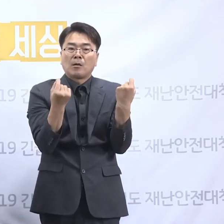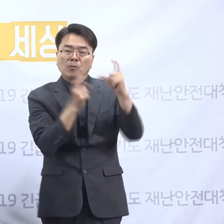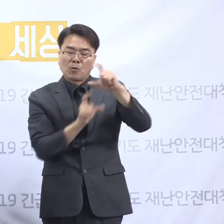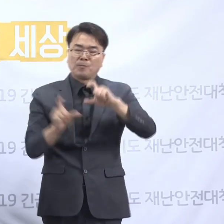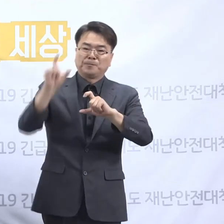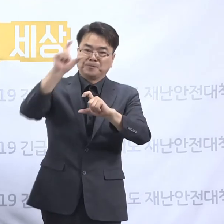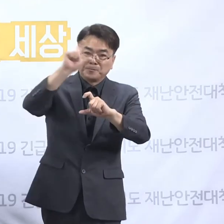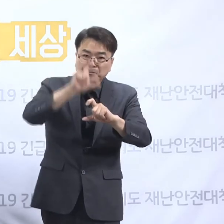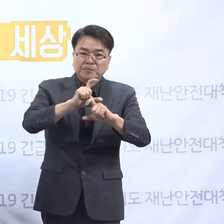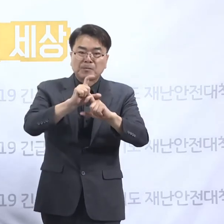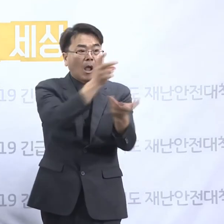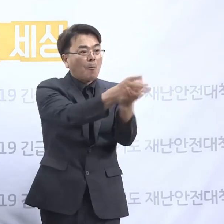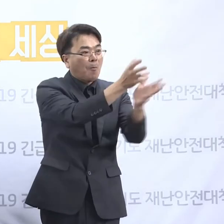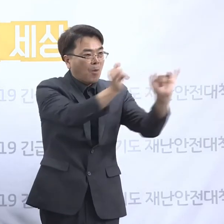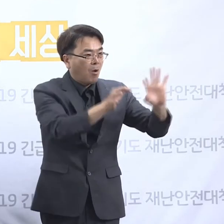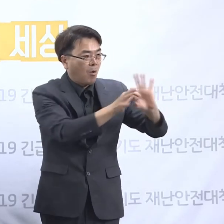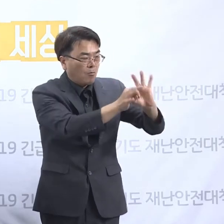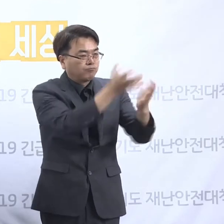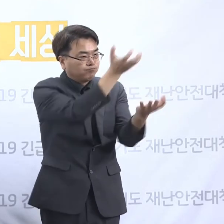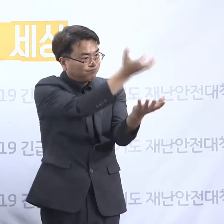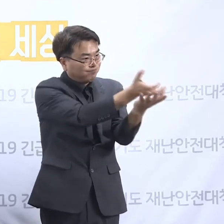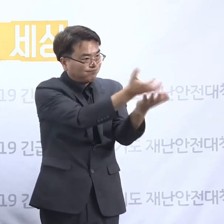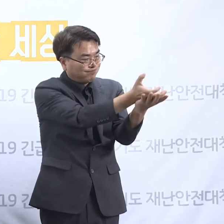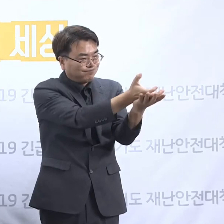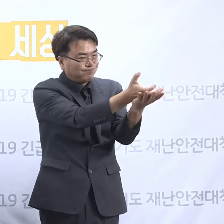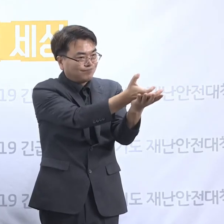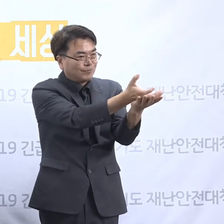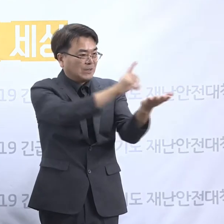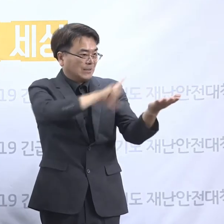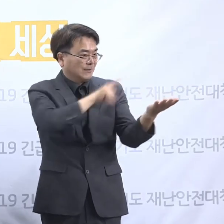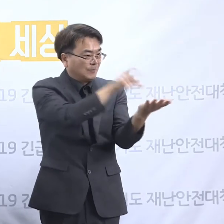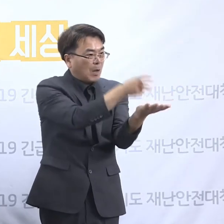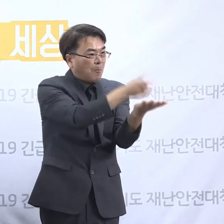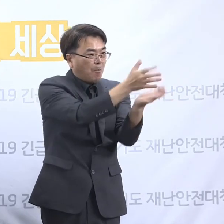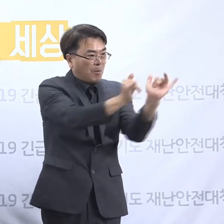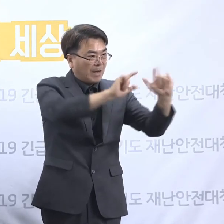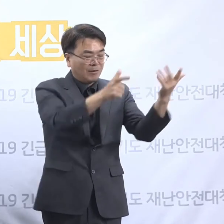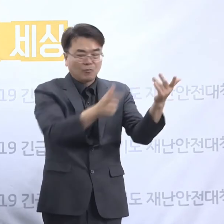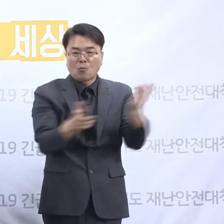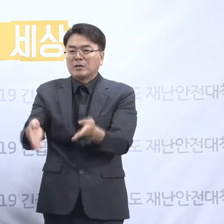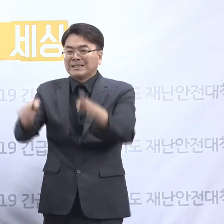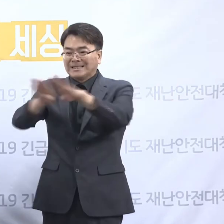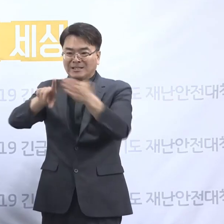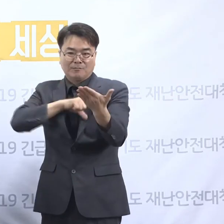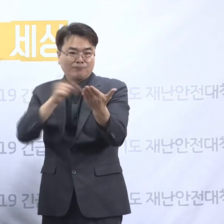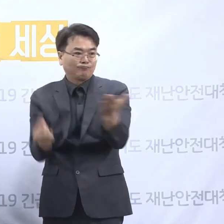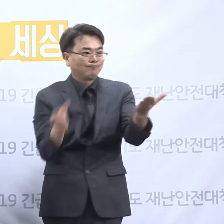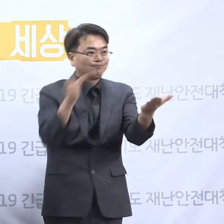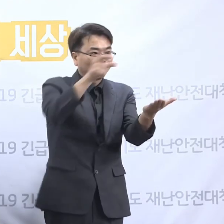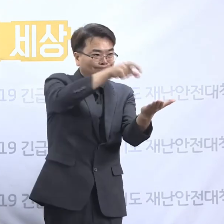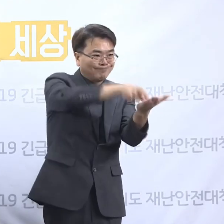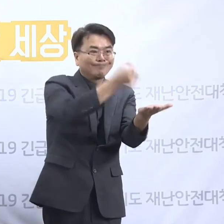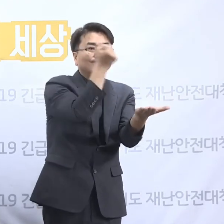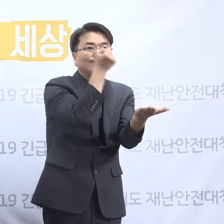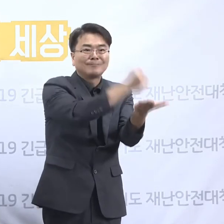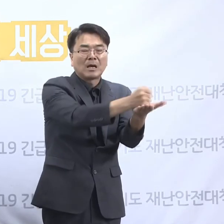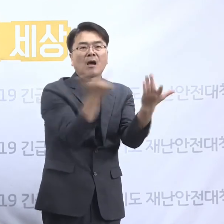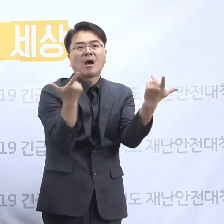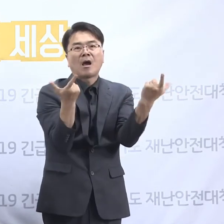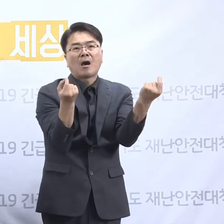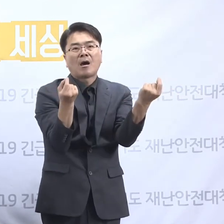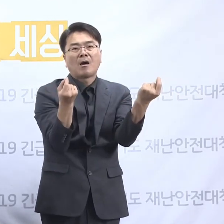심지어 법인에 관련되는 문서를 시설장이 시설장 명의로 발송하는 그런 일까지도 있었습니다.